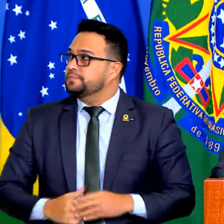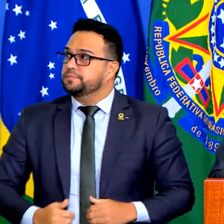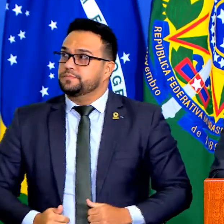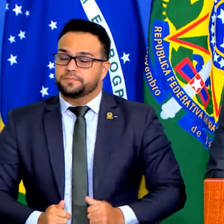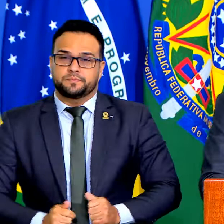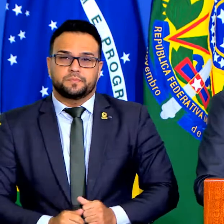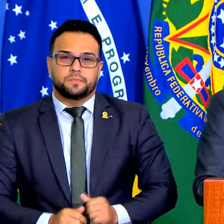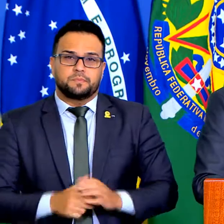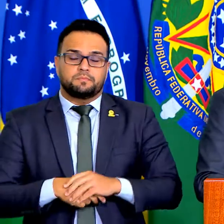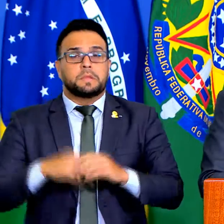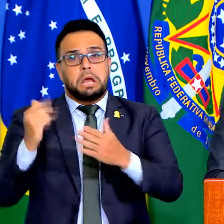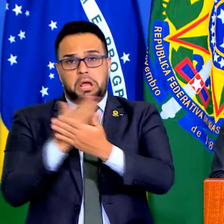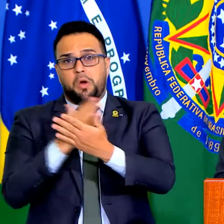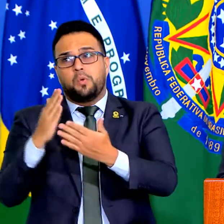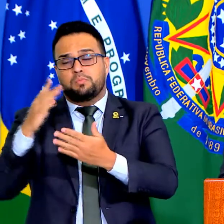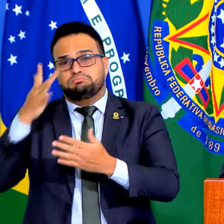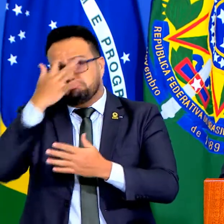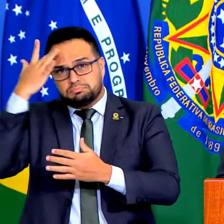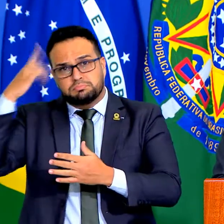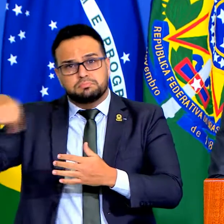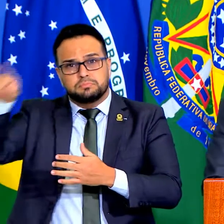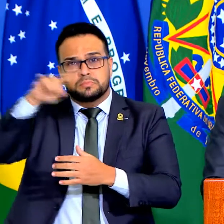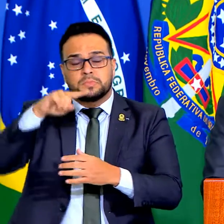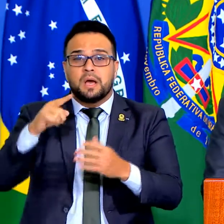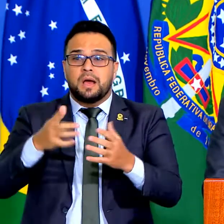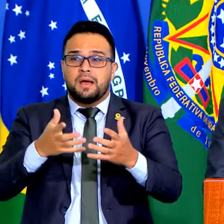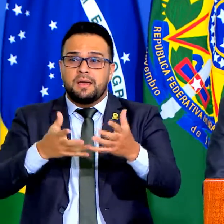Alguns querem o passado.